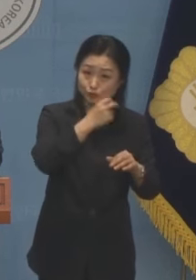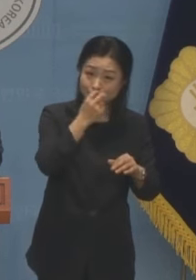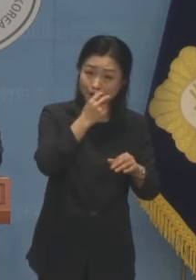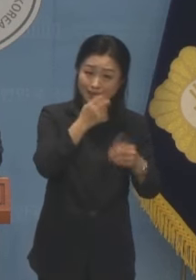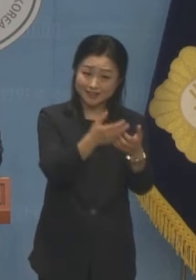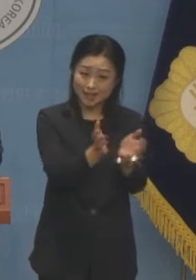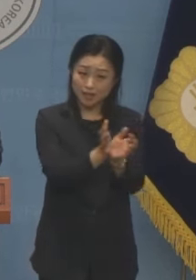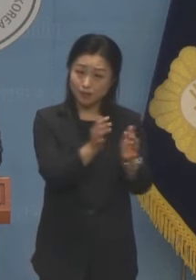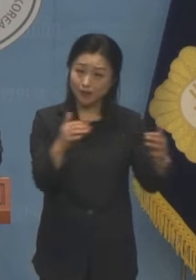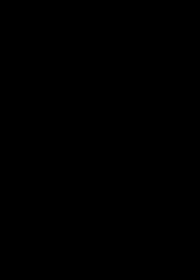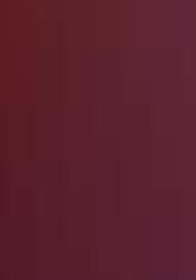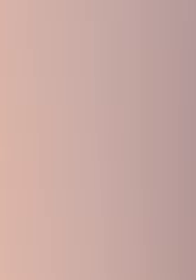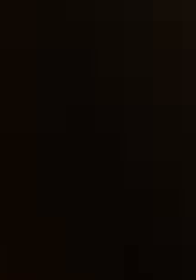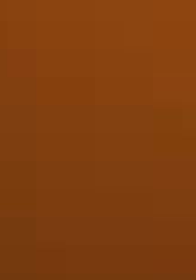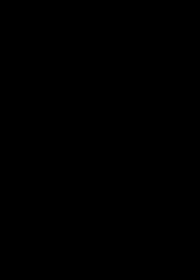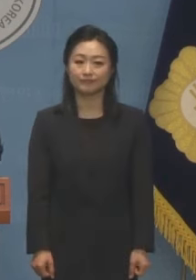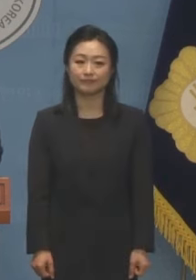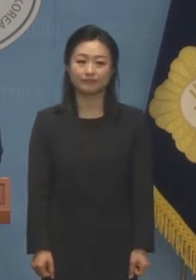해왔습니까?